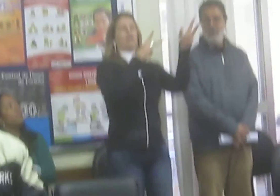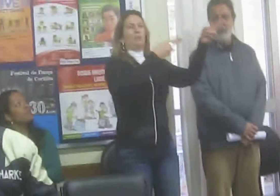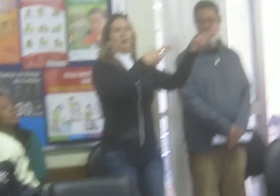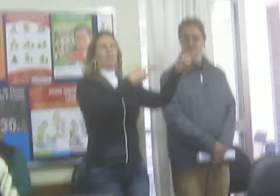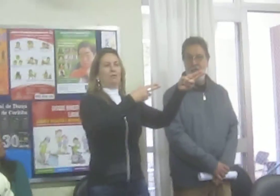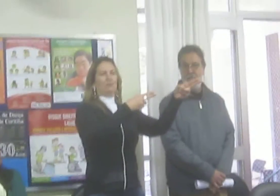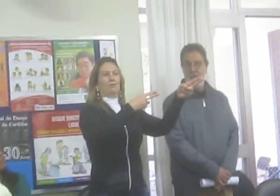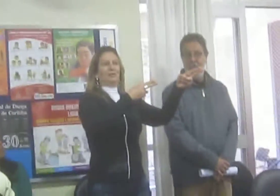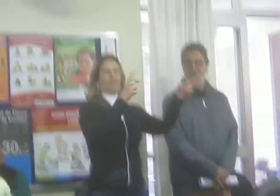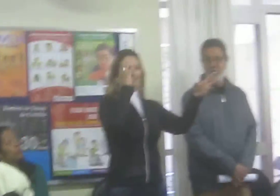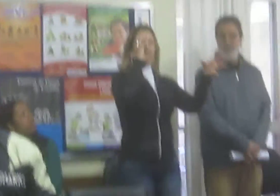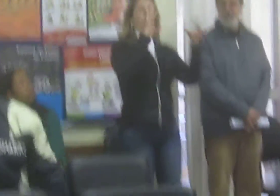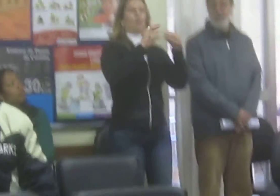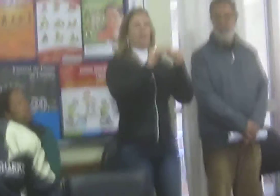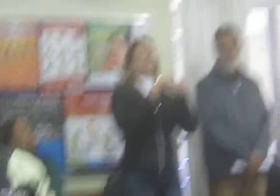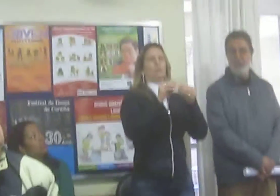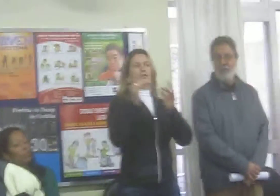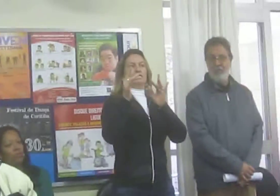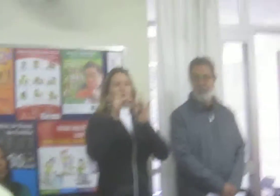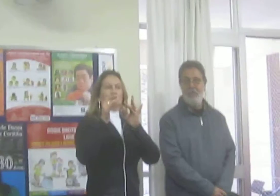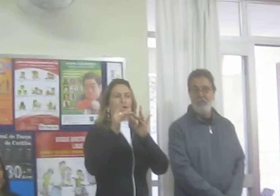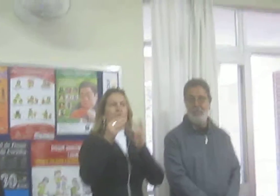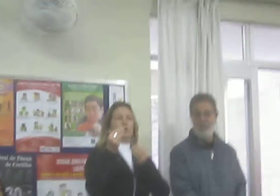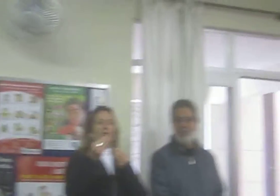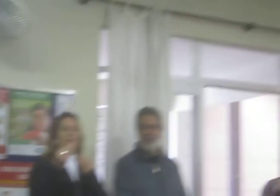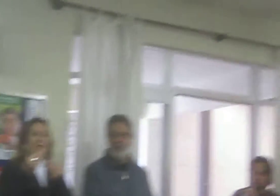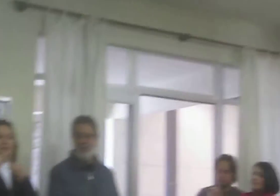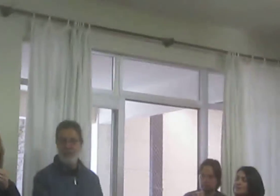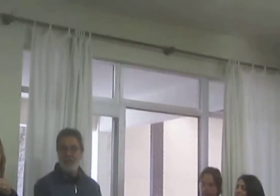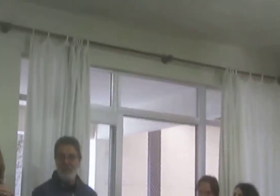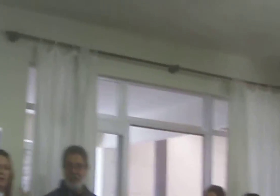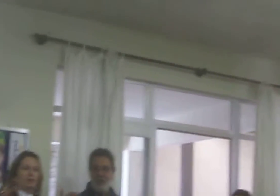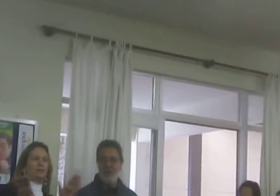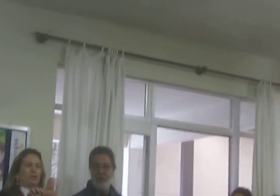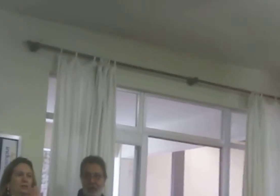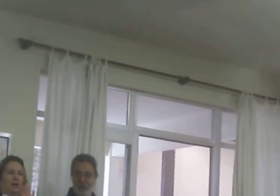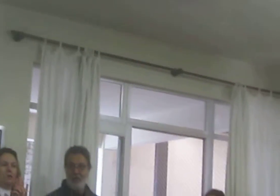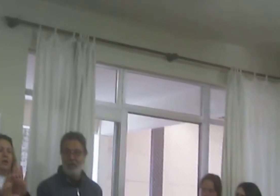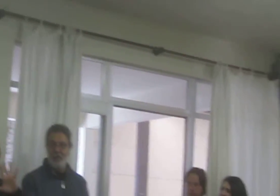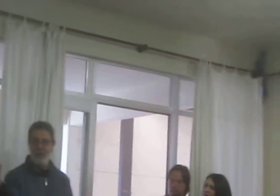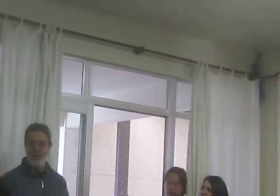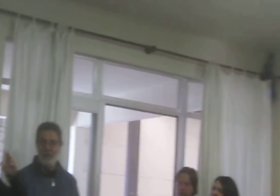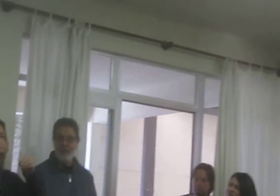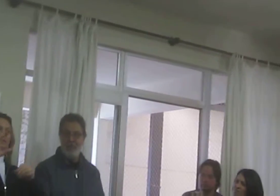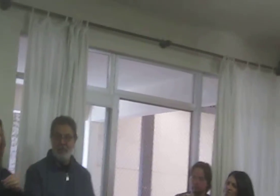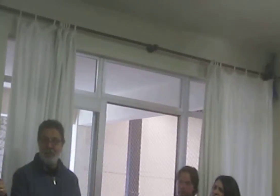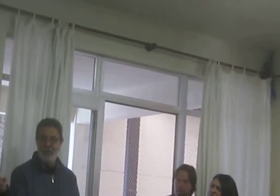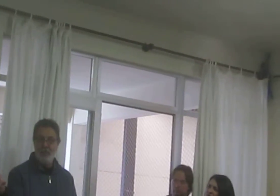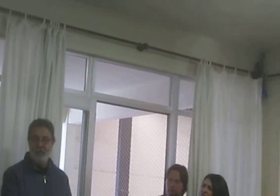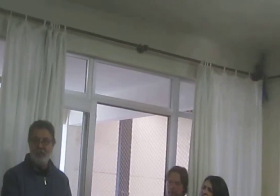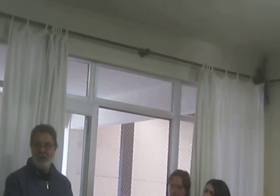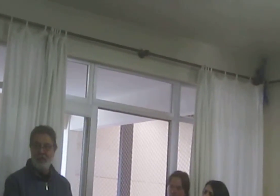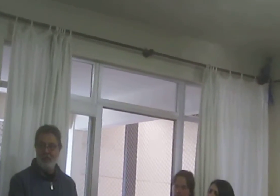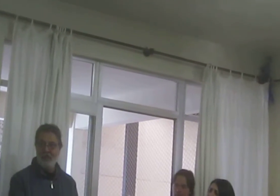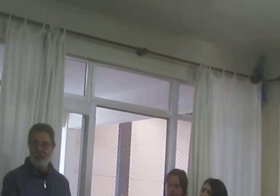igual, entendeu? Então, pode fazer um contato. Como que fez? Eles abriram o edital. Todos os intérpretes que terem interesse,